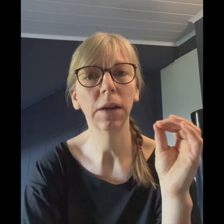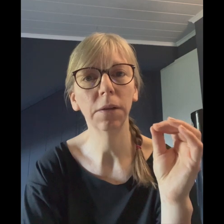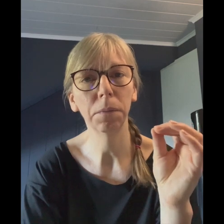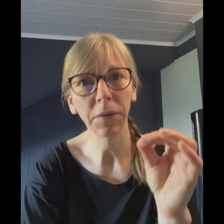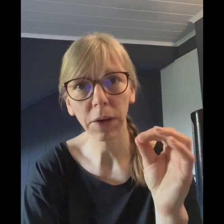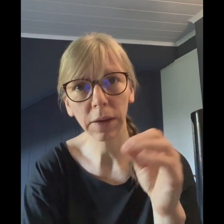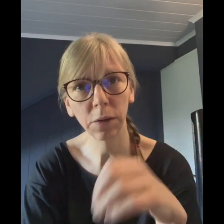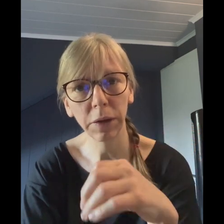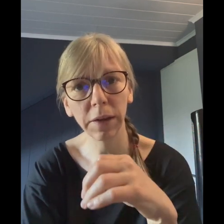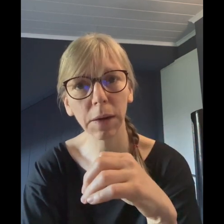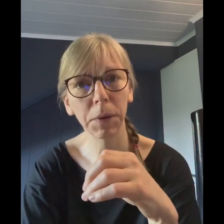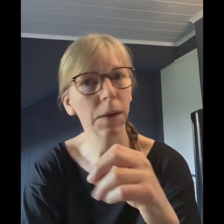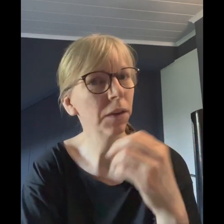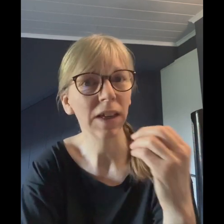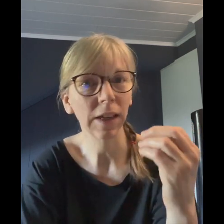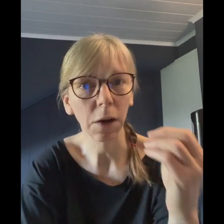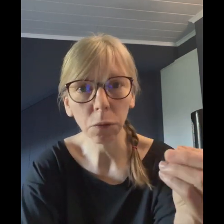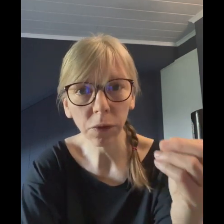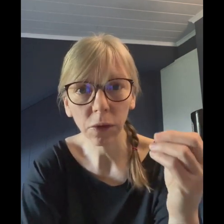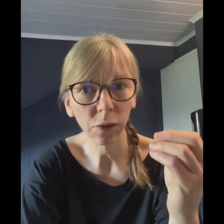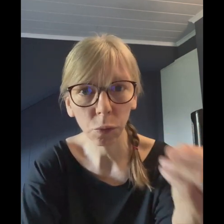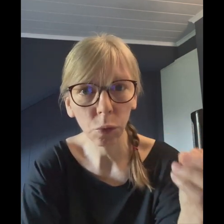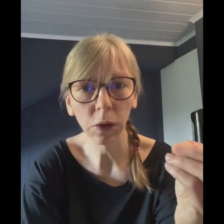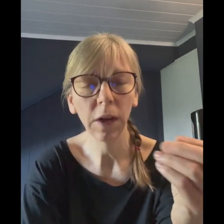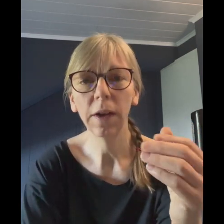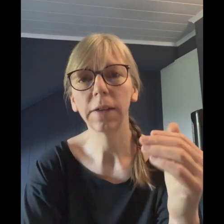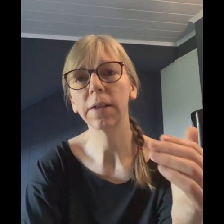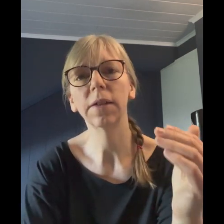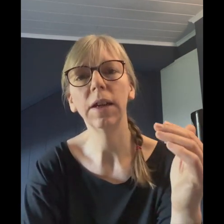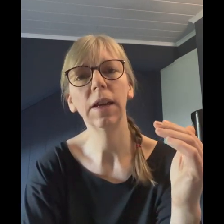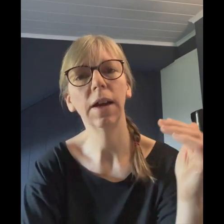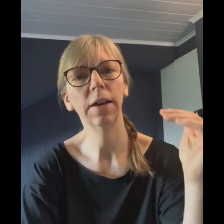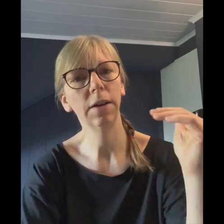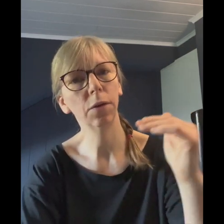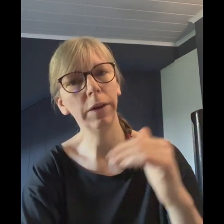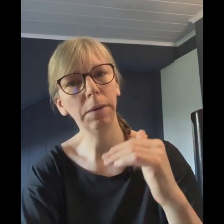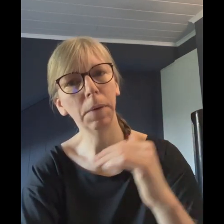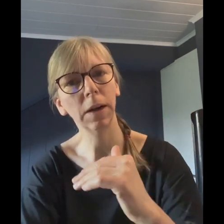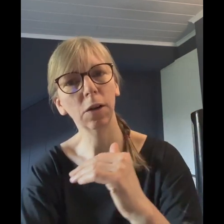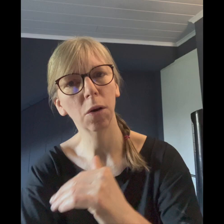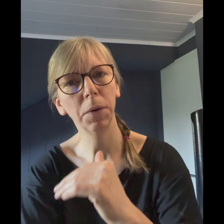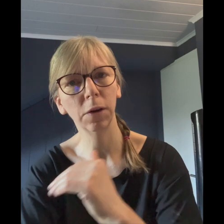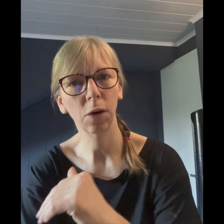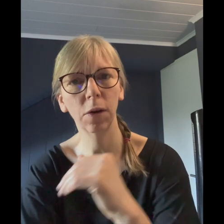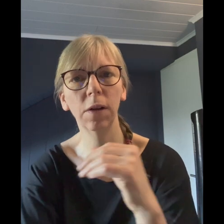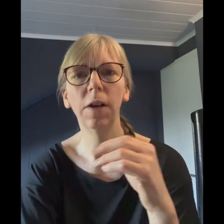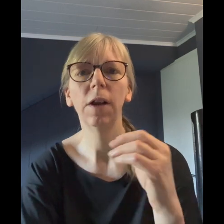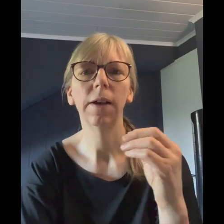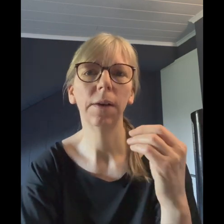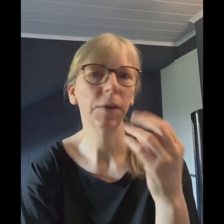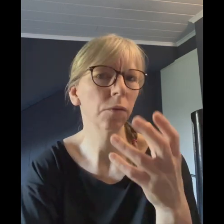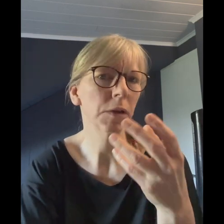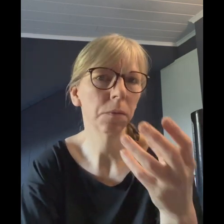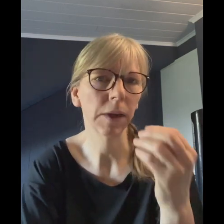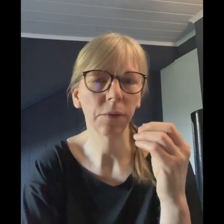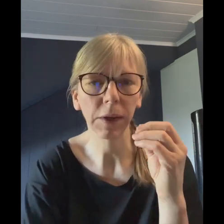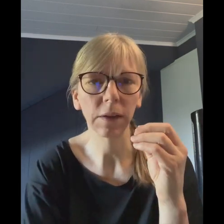mehrfacher Insulintherapie, haben sie nicht ausgesucht, dass die in einen Insulinmangel kommen können, was zum Beispiel bei Infekten